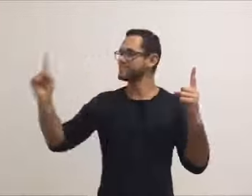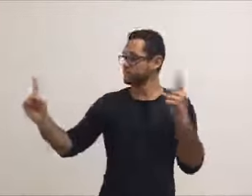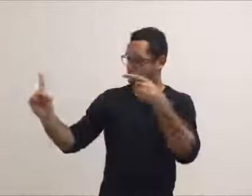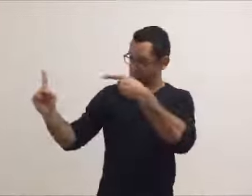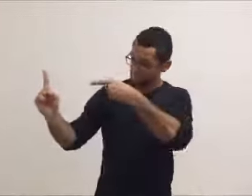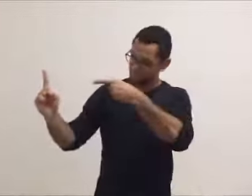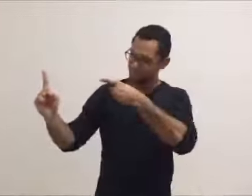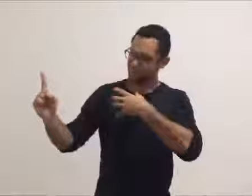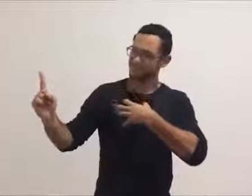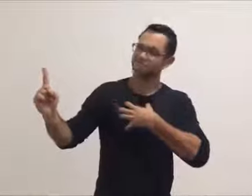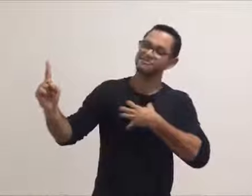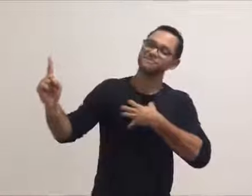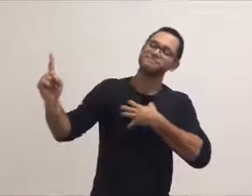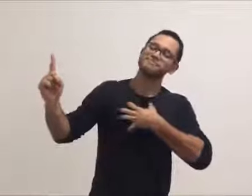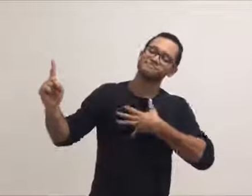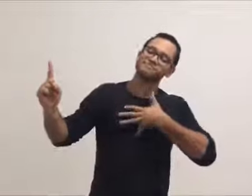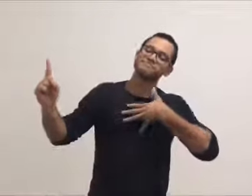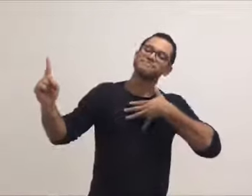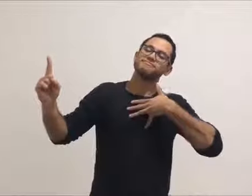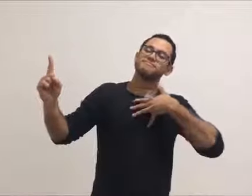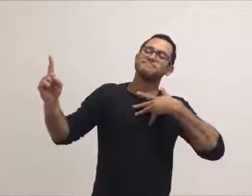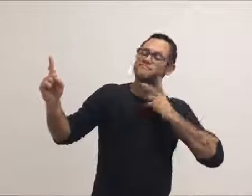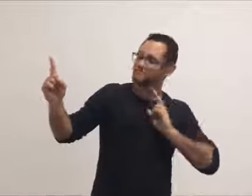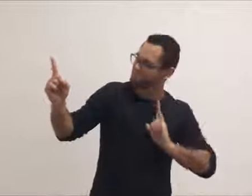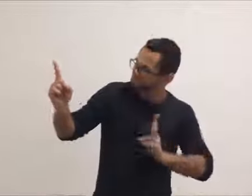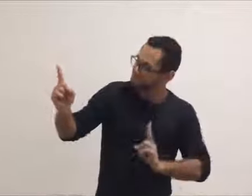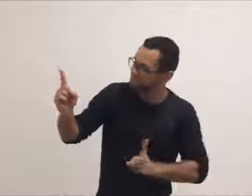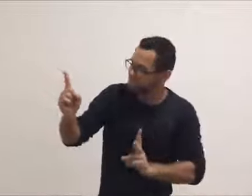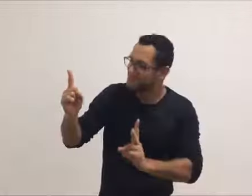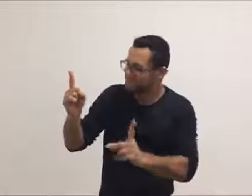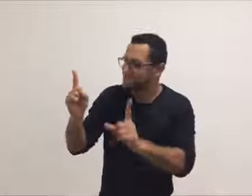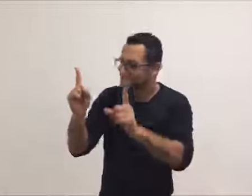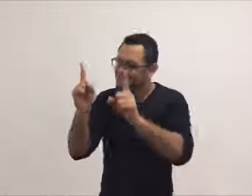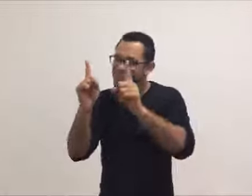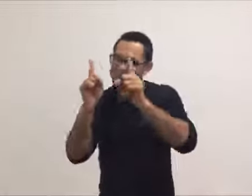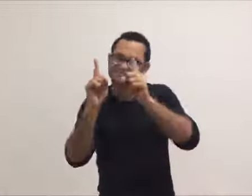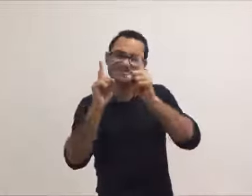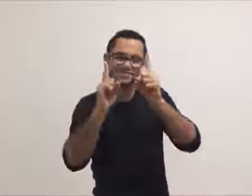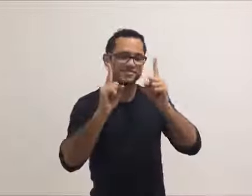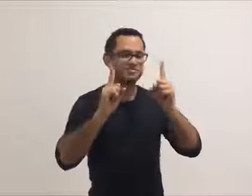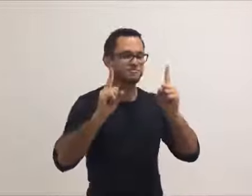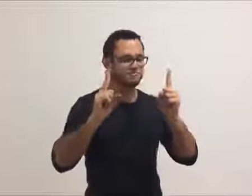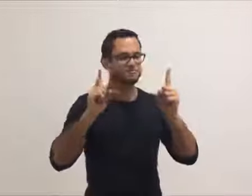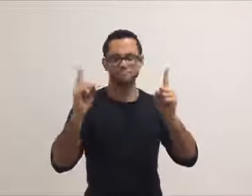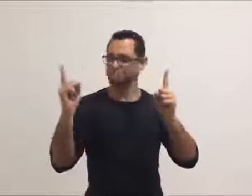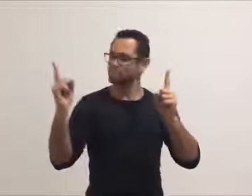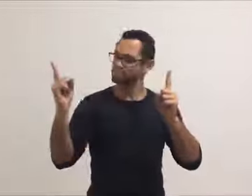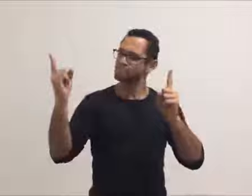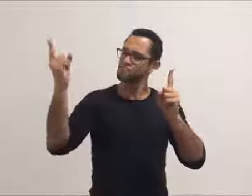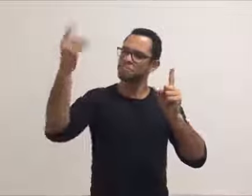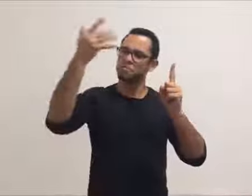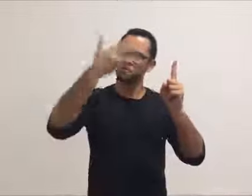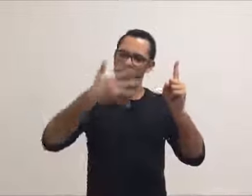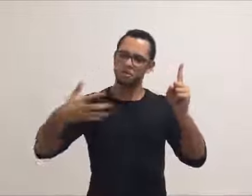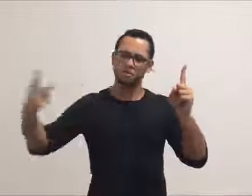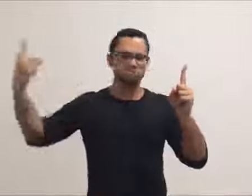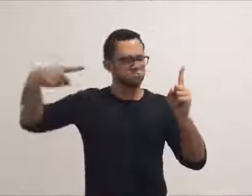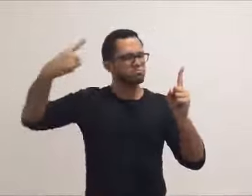E você é um alguém Que sempre me fez bem Me protegeu e me tirou de